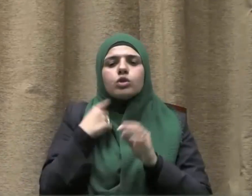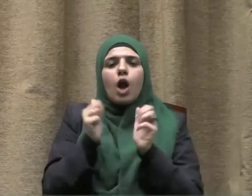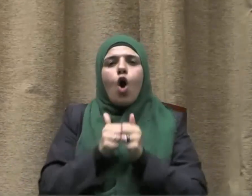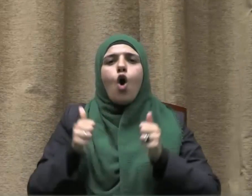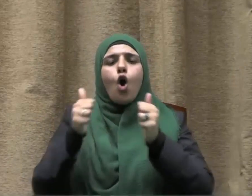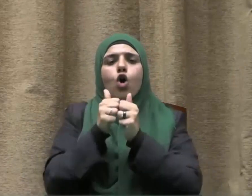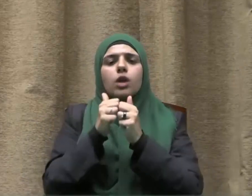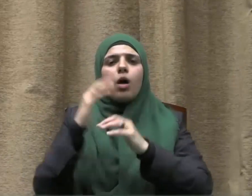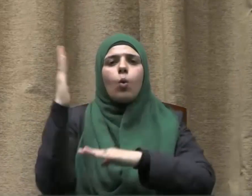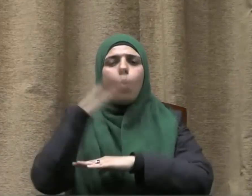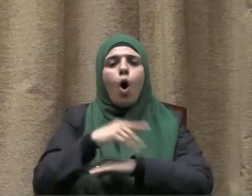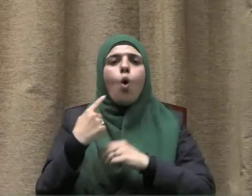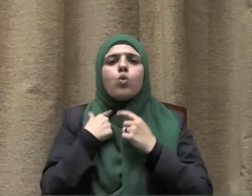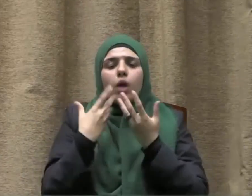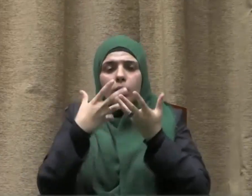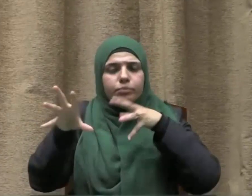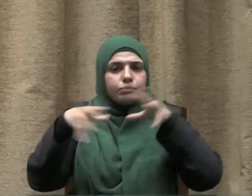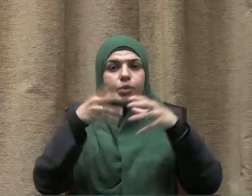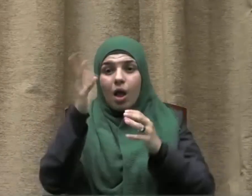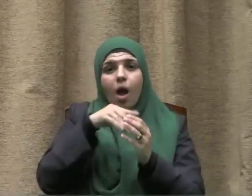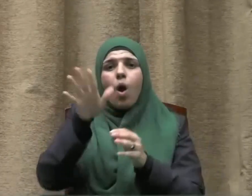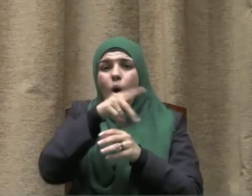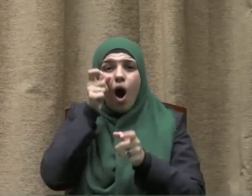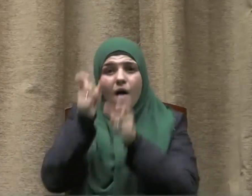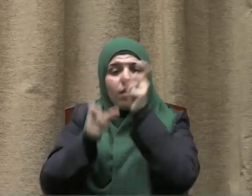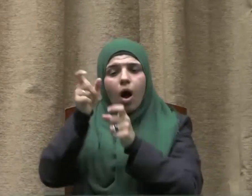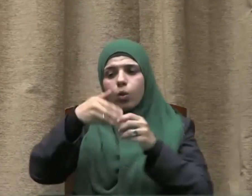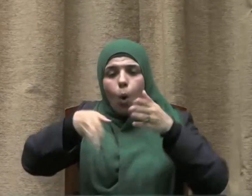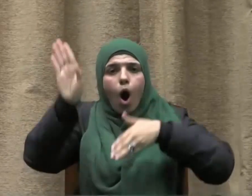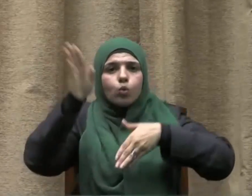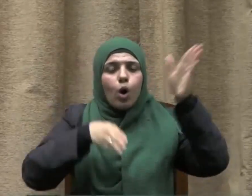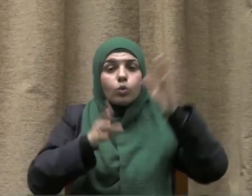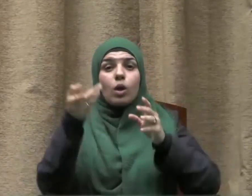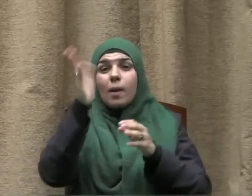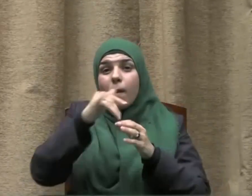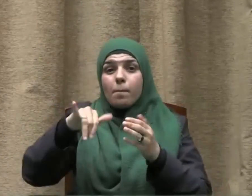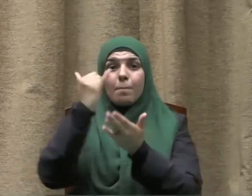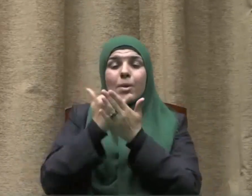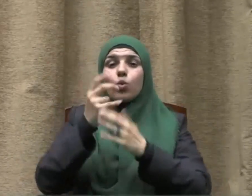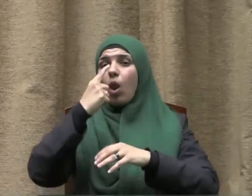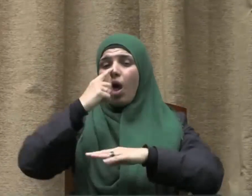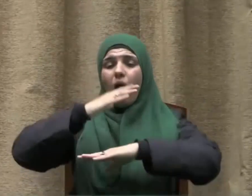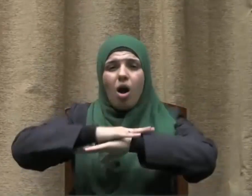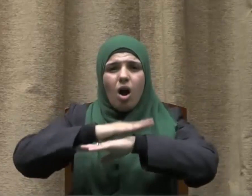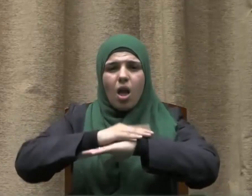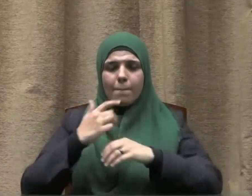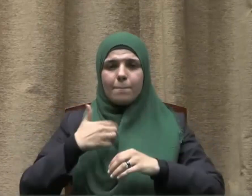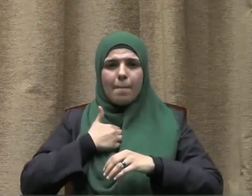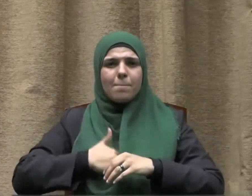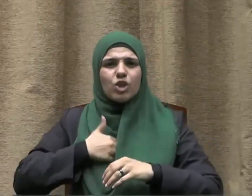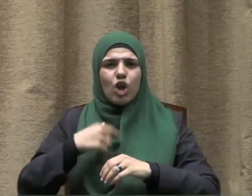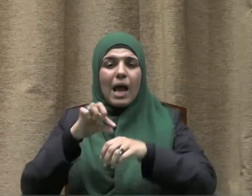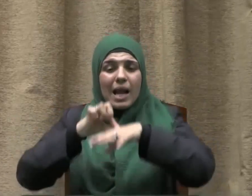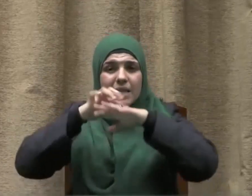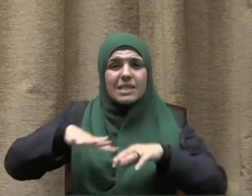الأسرة وضياعها وانحراف أفرادها وغياب القيم والمشاعر الإنسانية